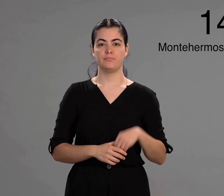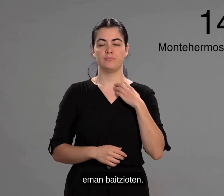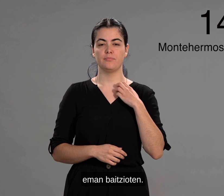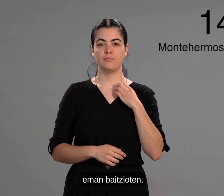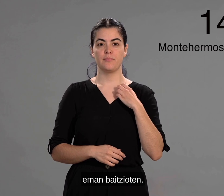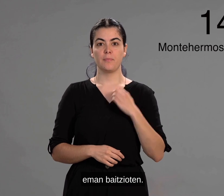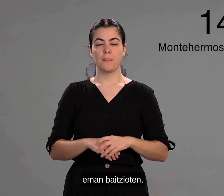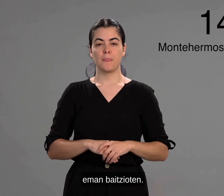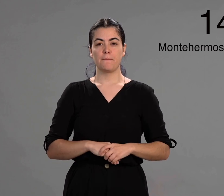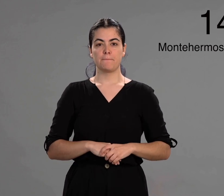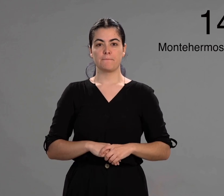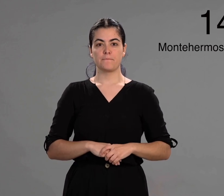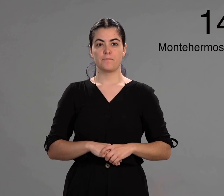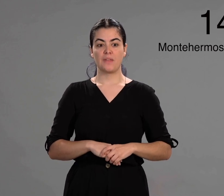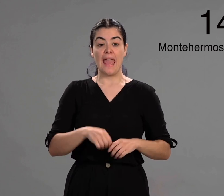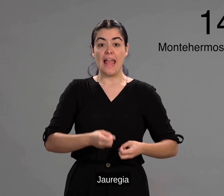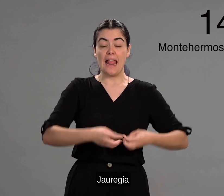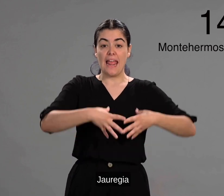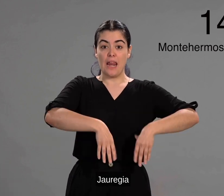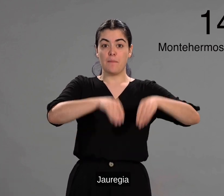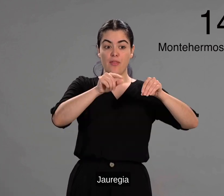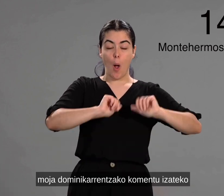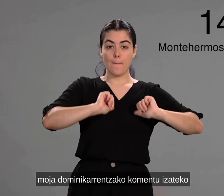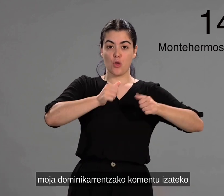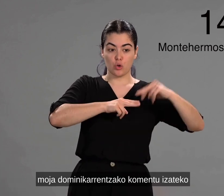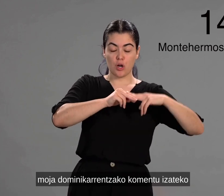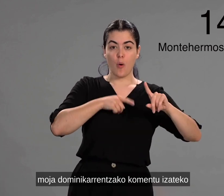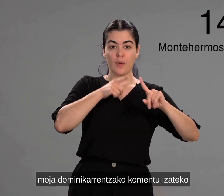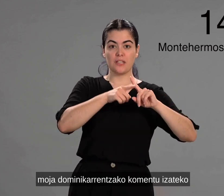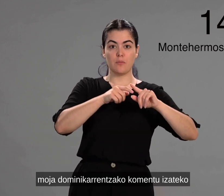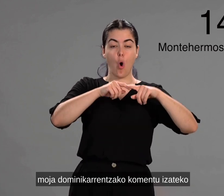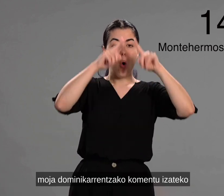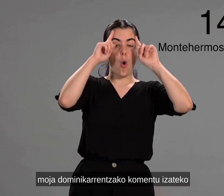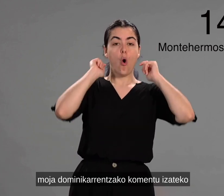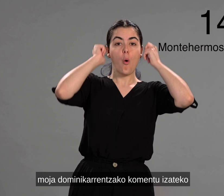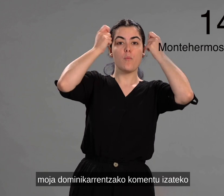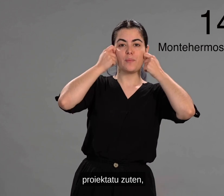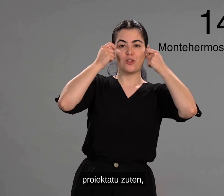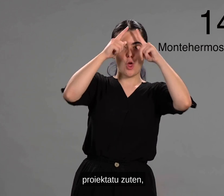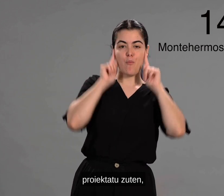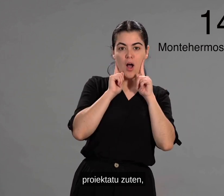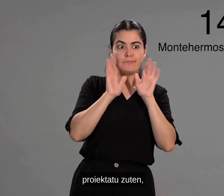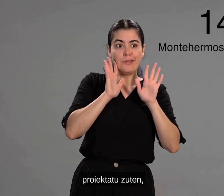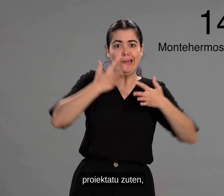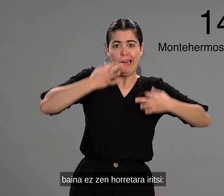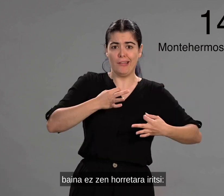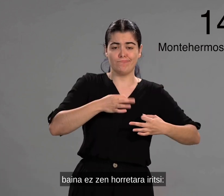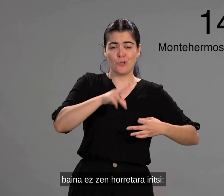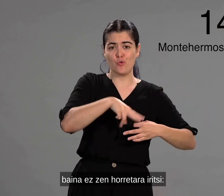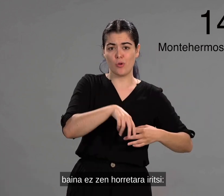baitzioten. Jauregia moia dominikarrentzako komentu izateko proiektatu zuten, baina ez zen horretara